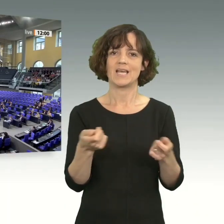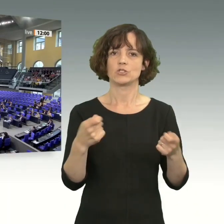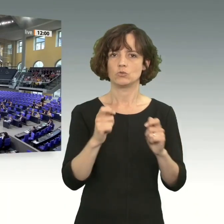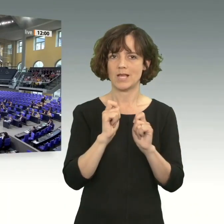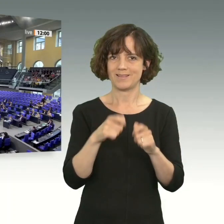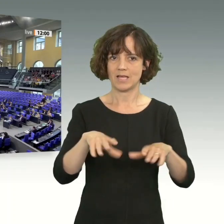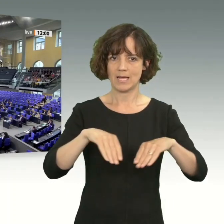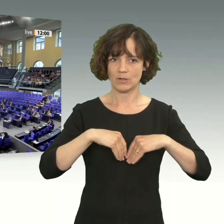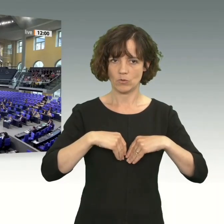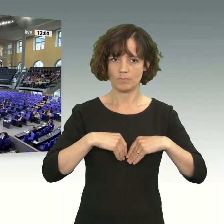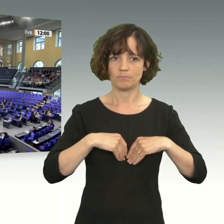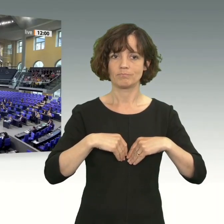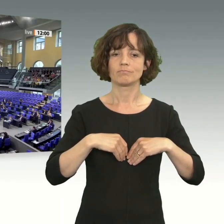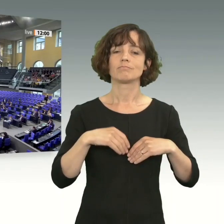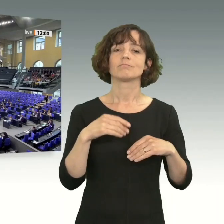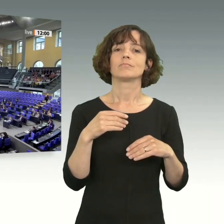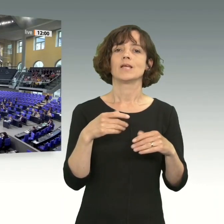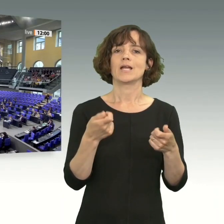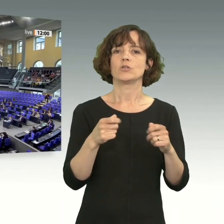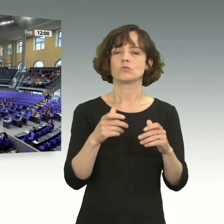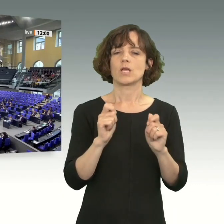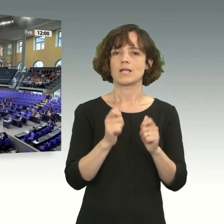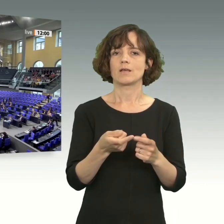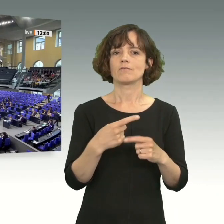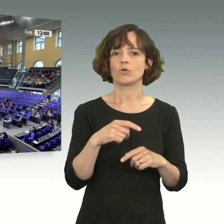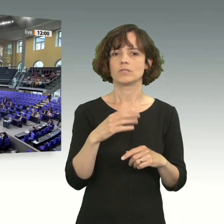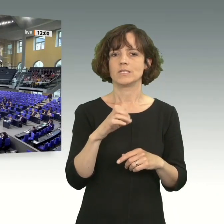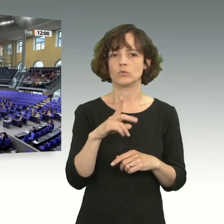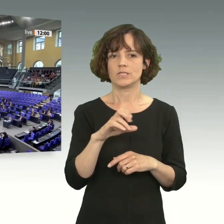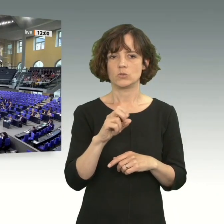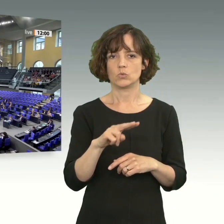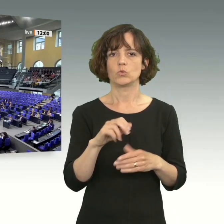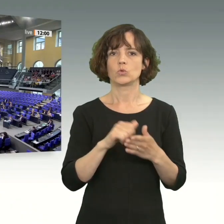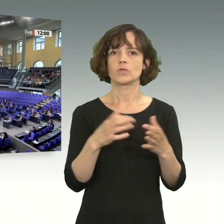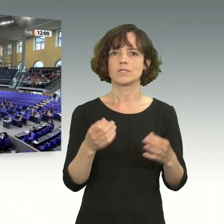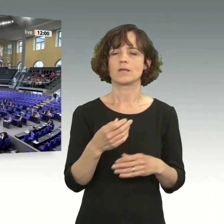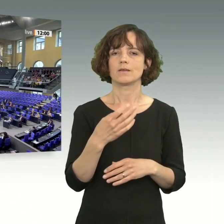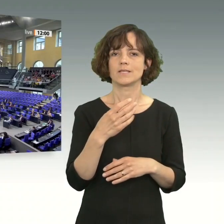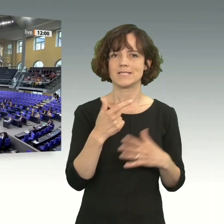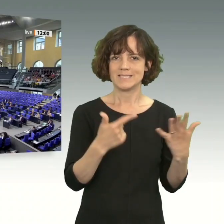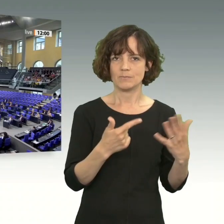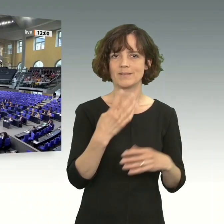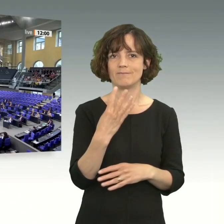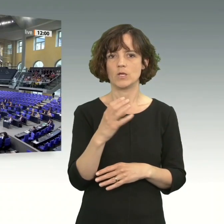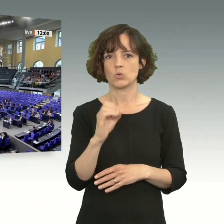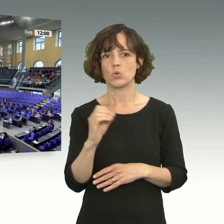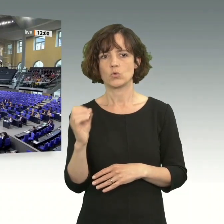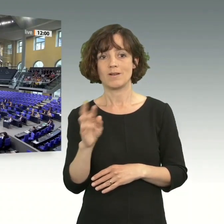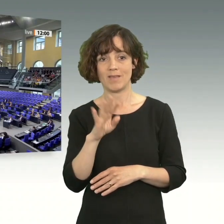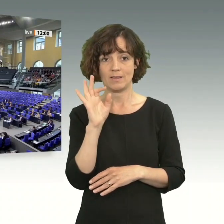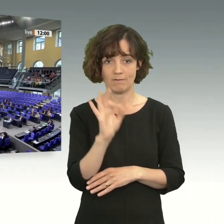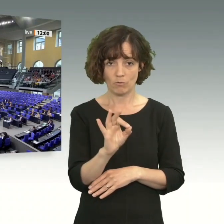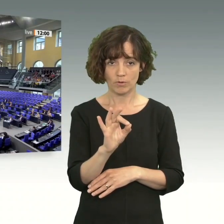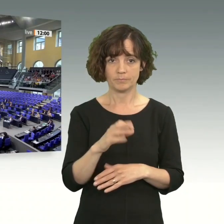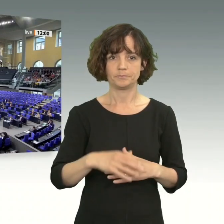angenommen. Der Entschließungsantrag der Fraktion der CDU, CSU auf Drucksache 19 74 00. Wer stimmt für